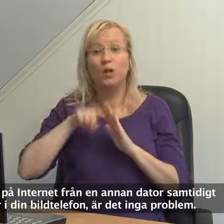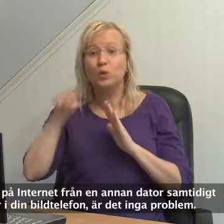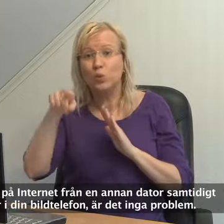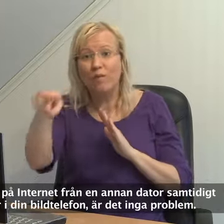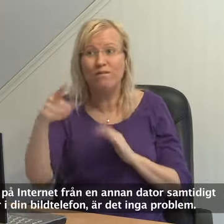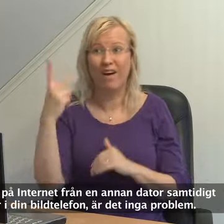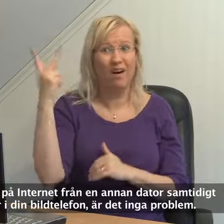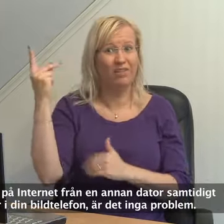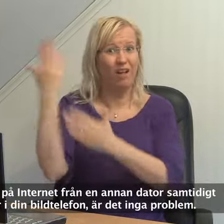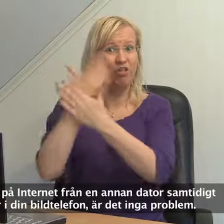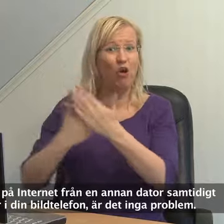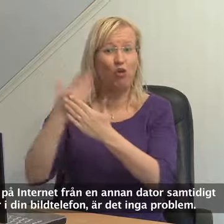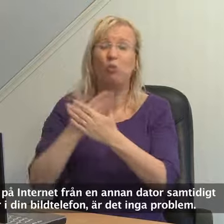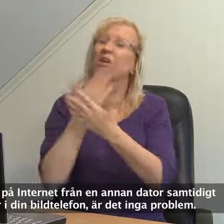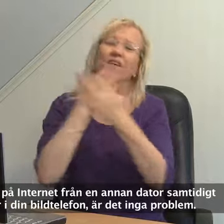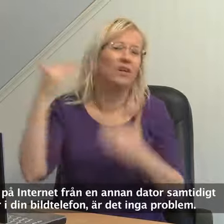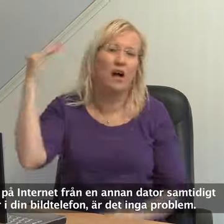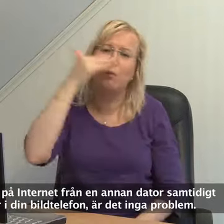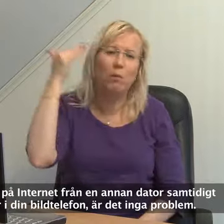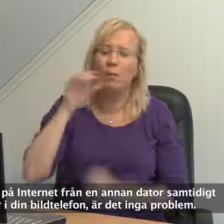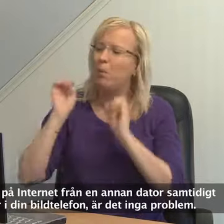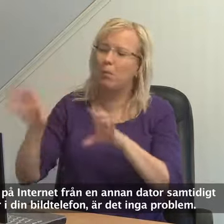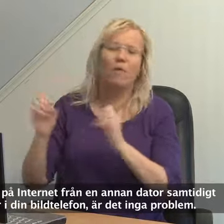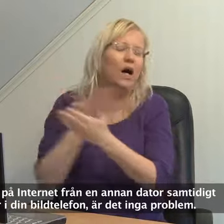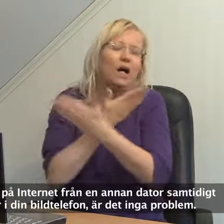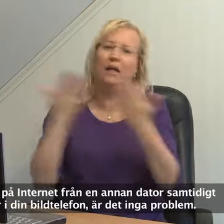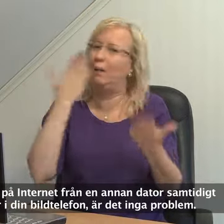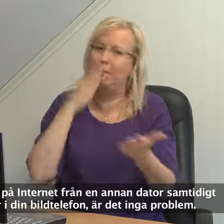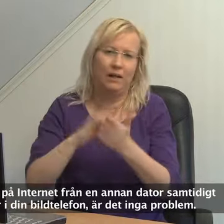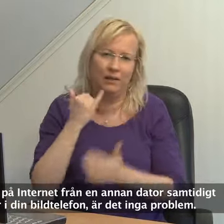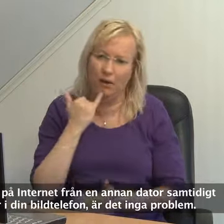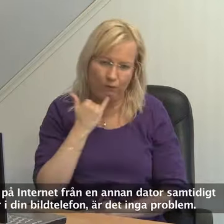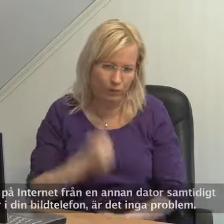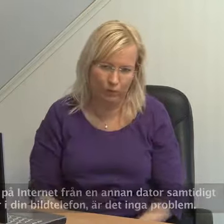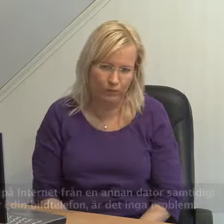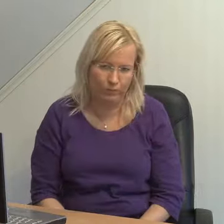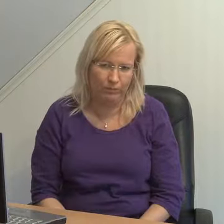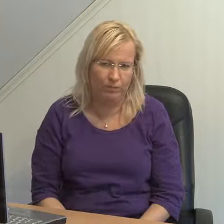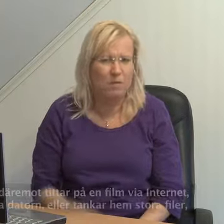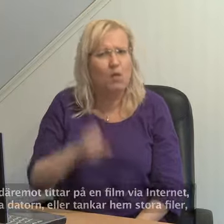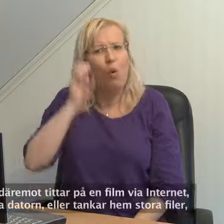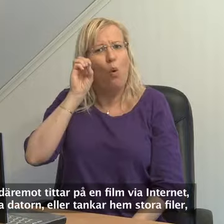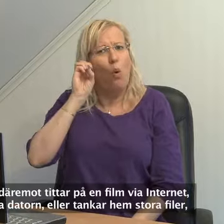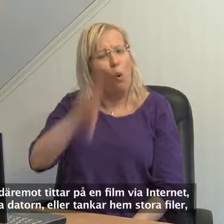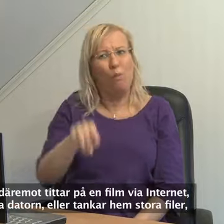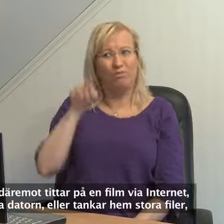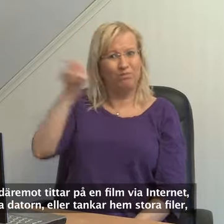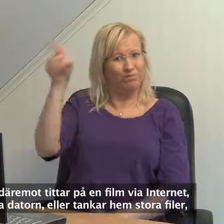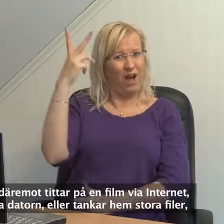Normalt är det så här när man surfar på internet från en annan dator samtidigt som man pratar i bildtelefonen. Så brukar det inte vara några problem. Men